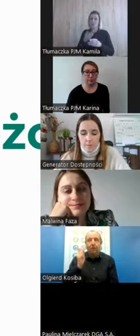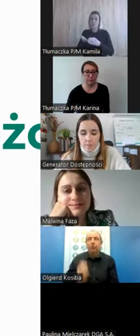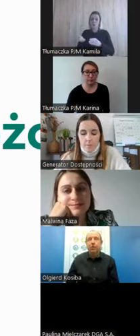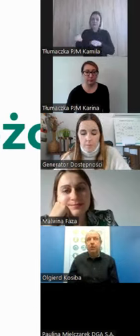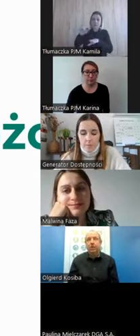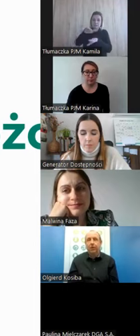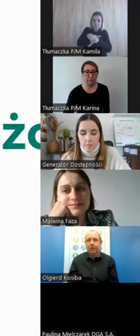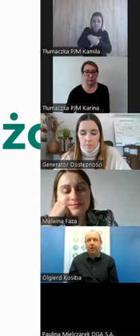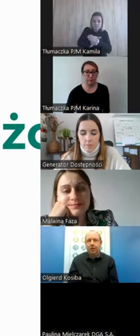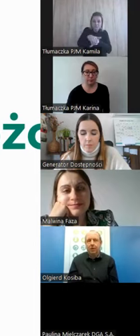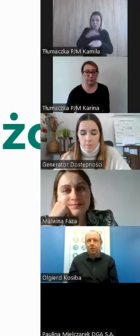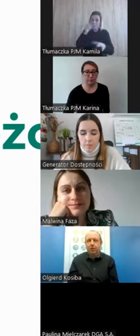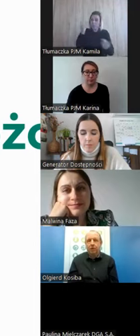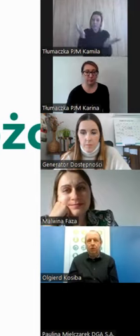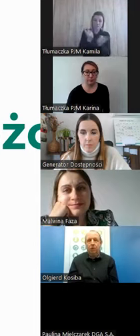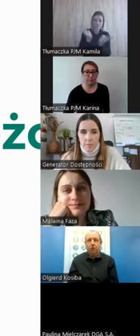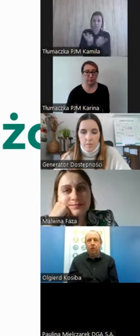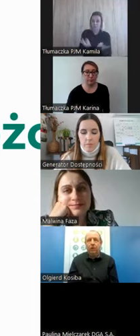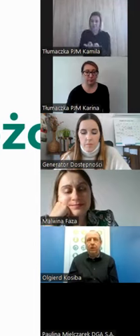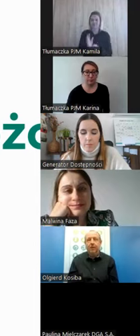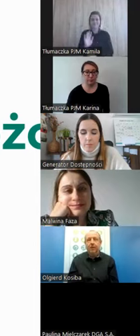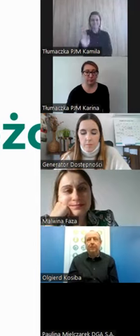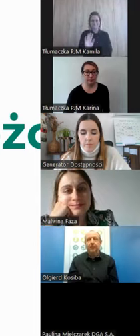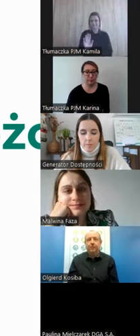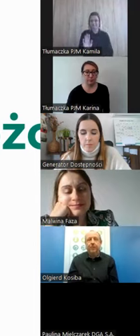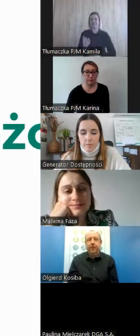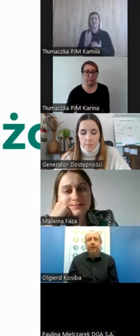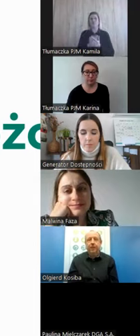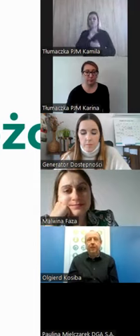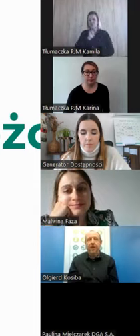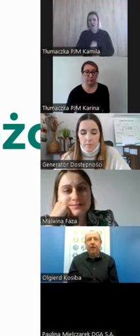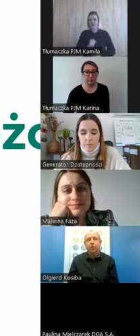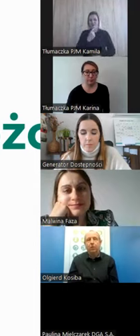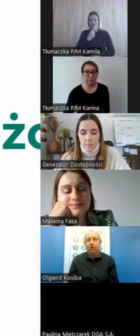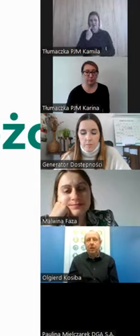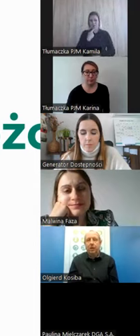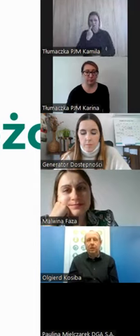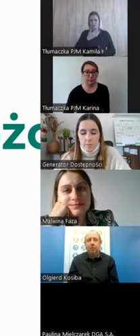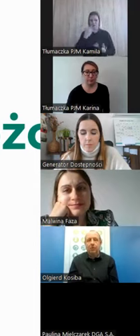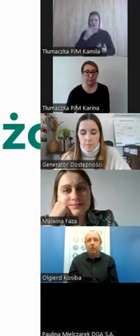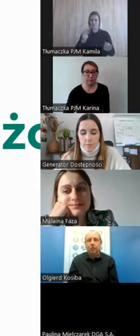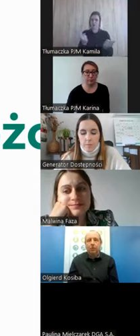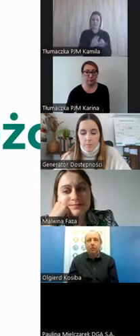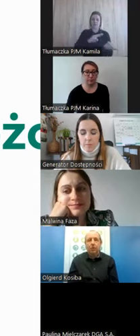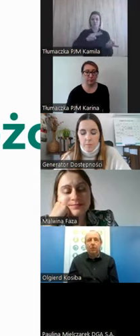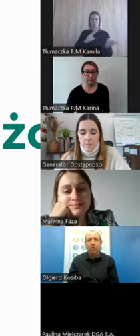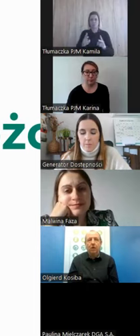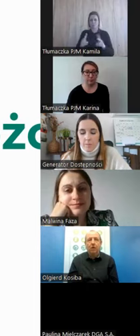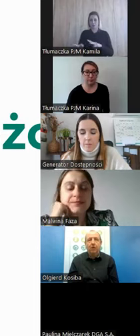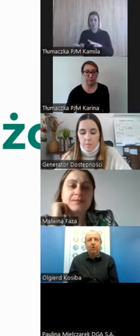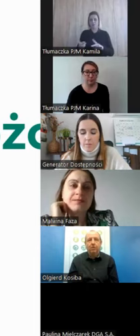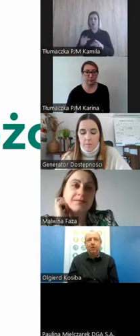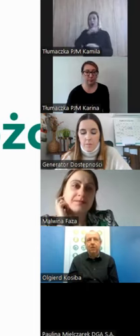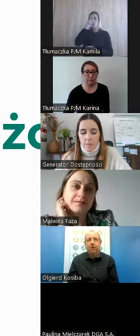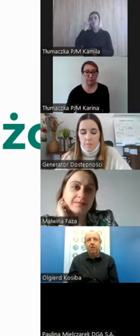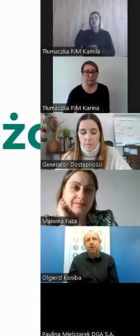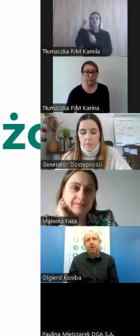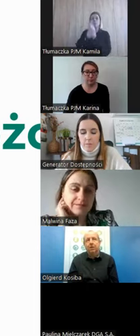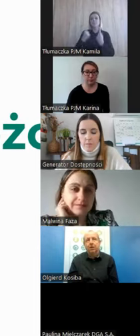wspominałem, że żadnego języka się tak nie tłumaczy, ale ludzie tak myślą, no bo tak,